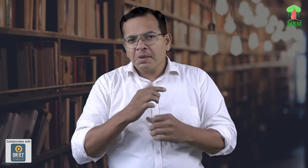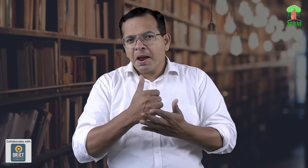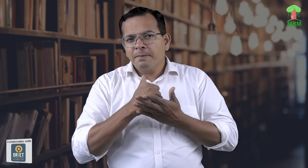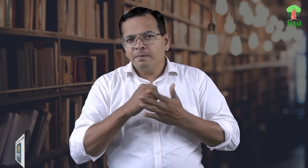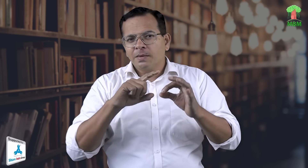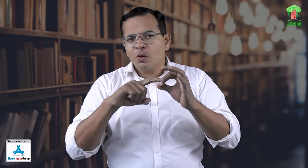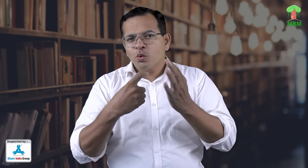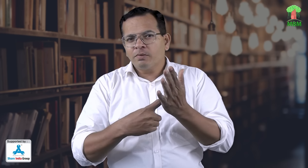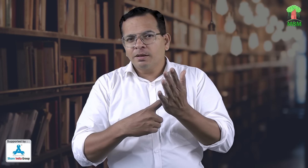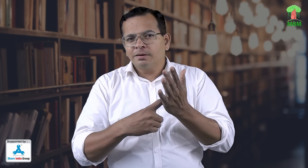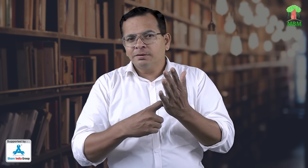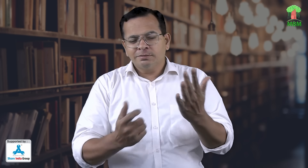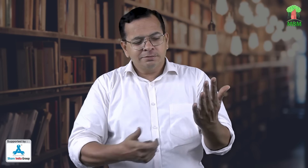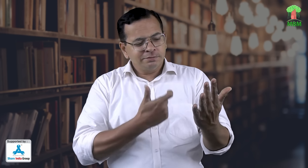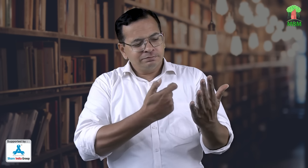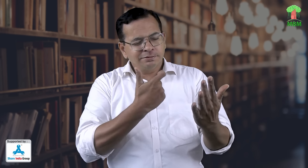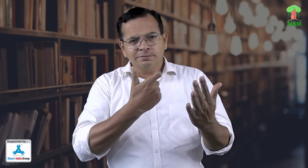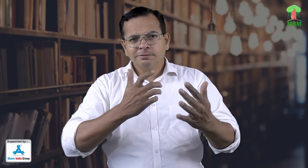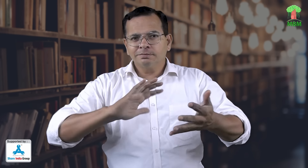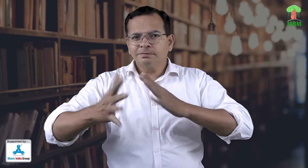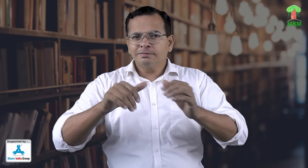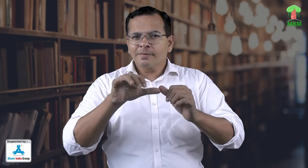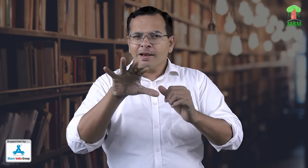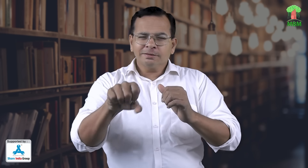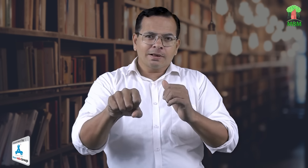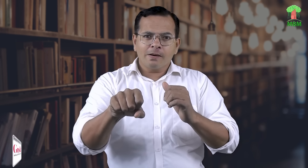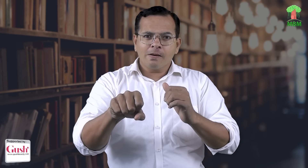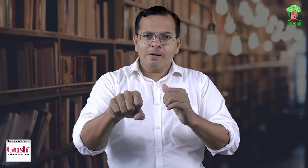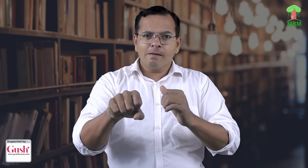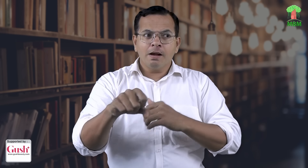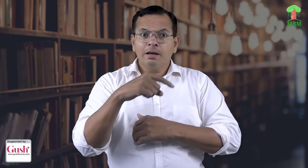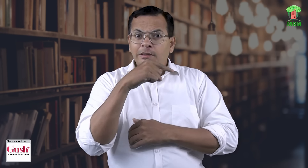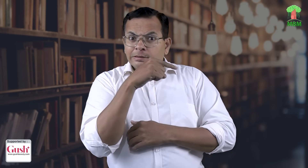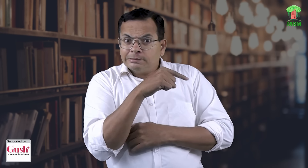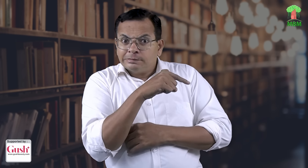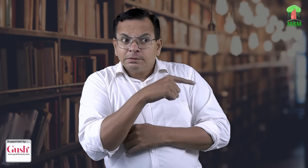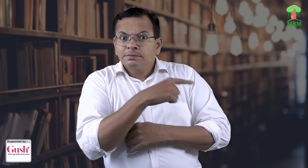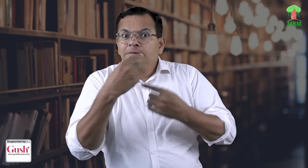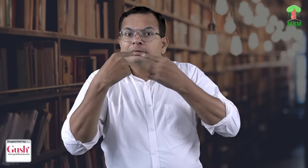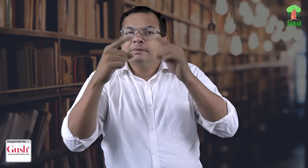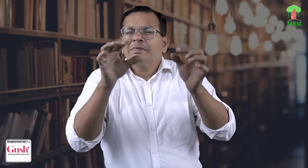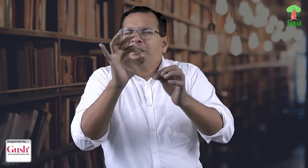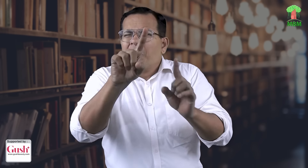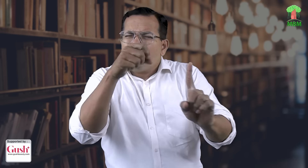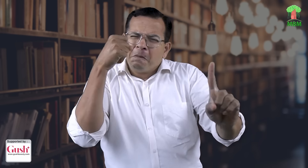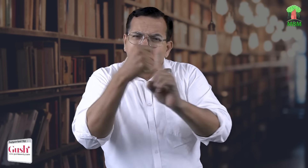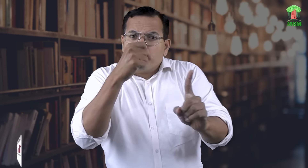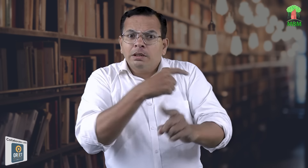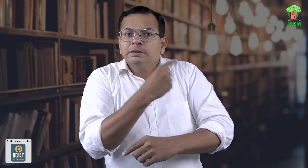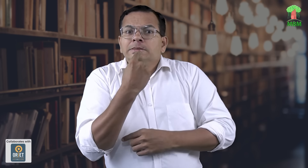को QR कोड की साहता से उस किताब को सांकेति भाशा के रूप में देख सकते हैं और सीख सकते हैं सबसे